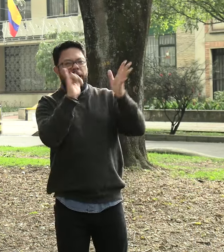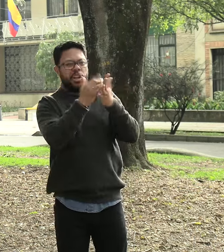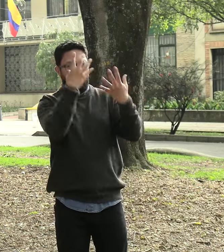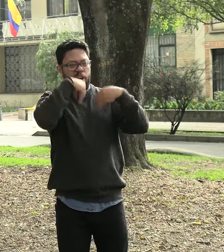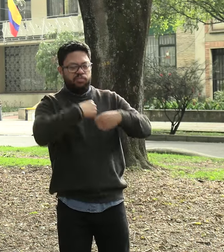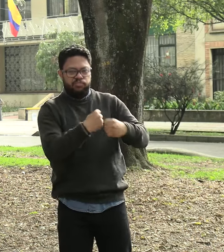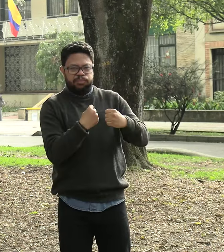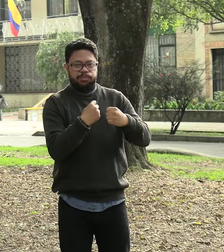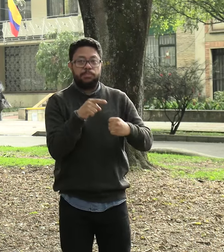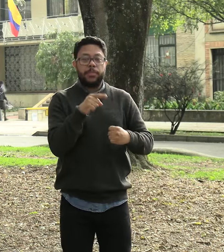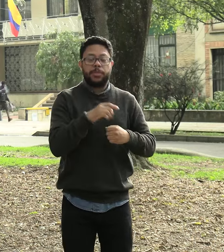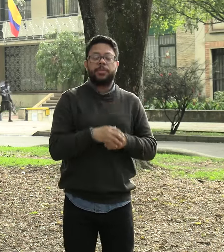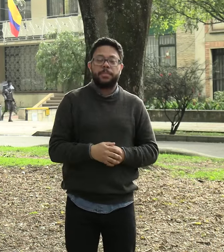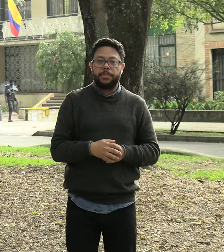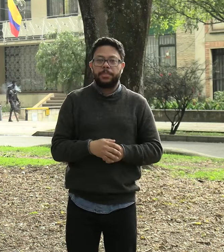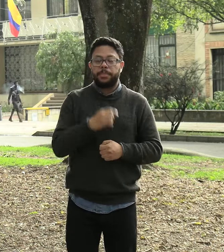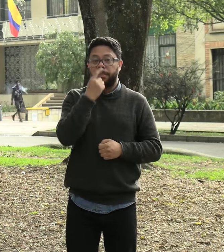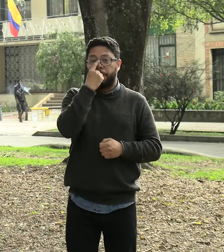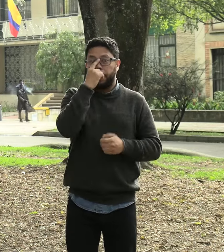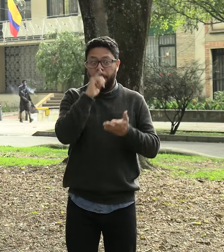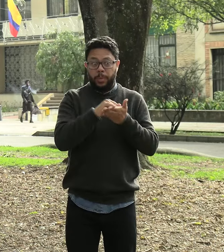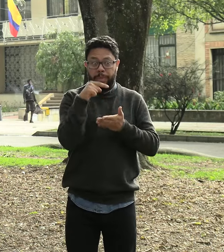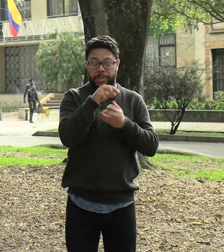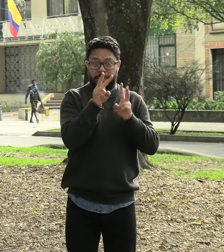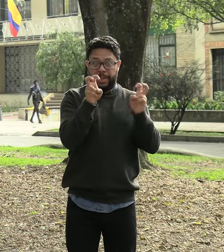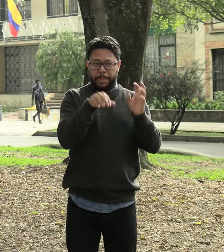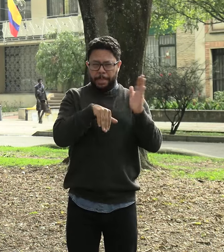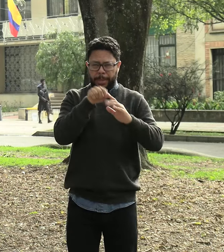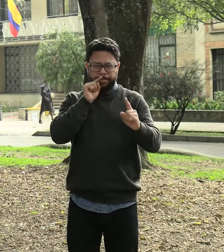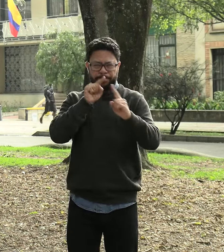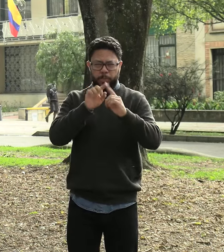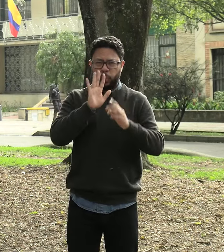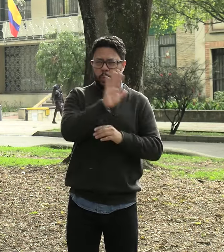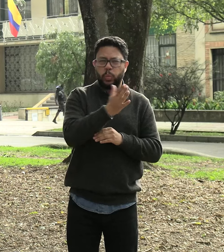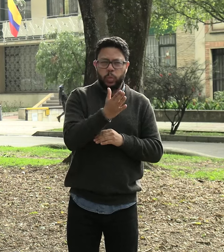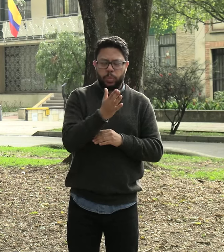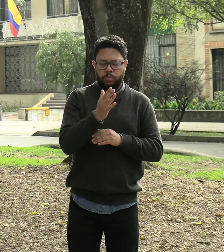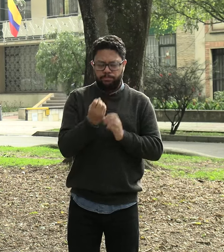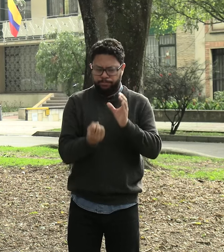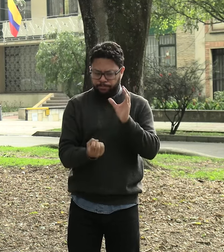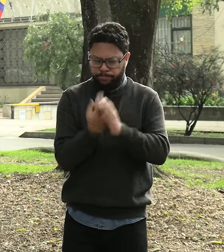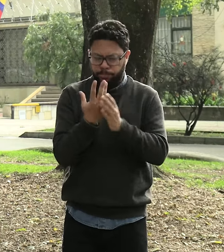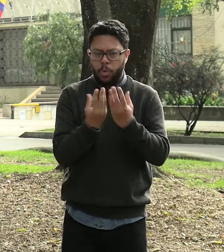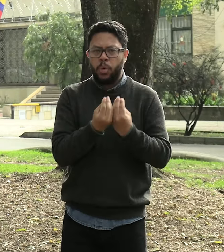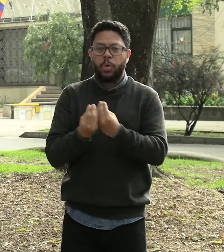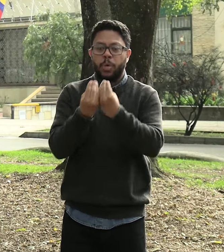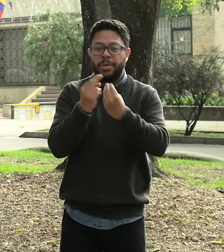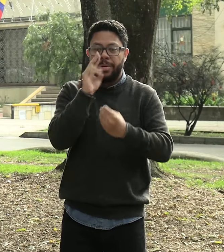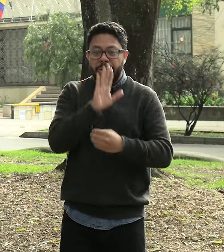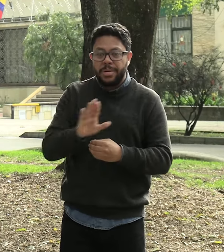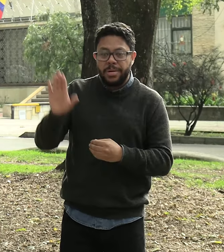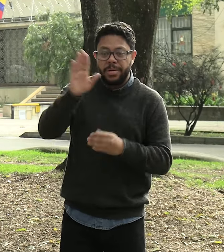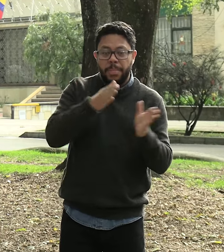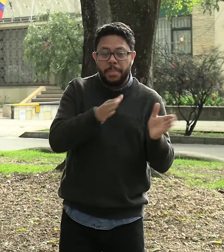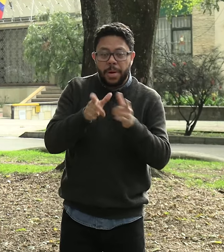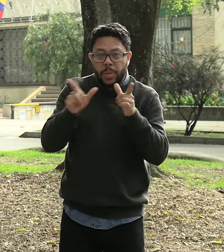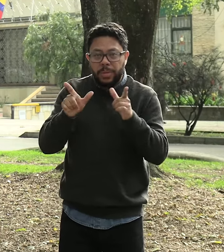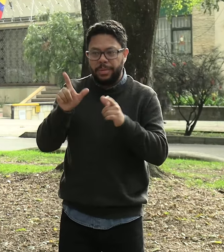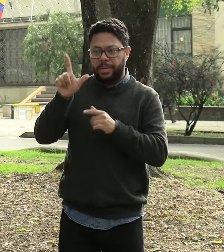Allí es donde se les forma dando claridad y empoderamiento. A partir de eso se da la creación del Consejo Nacional de